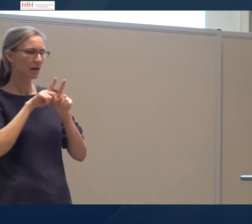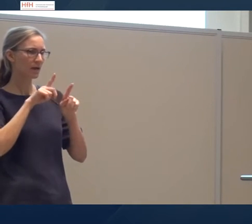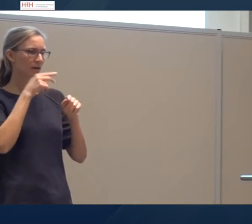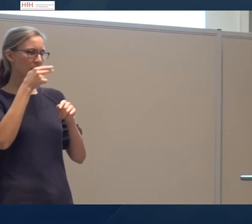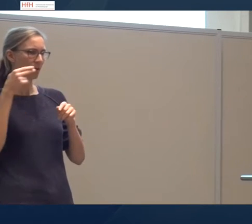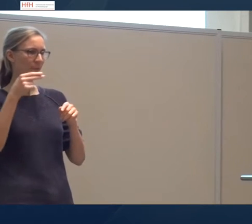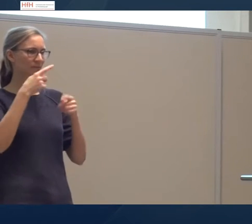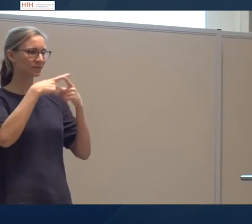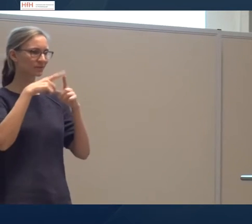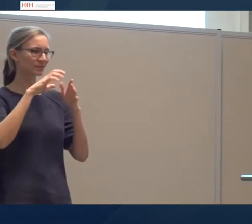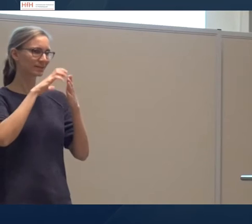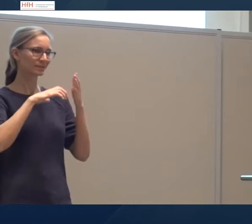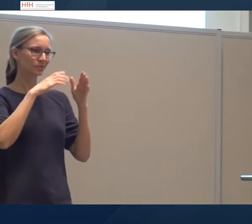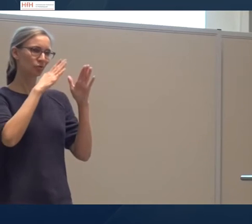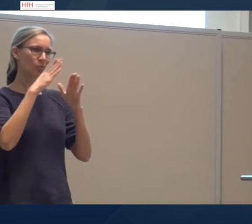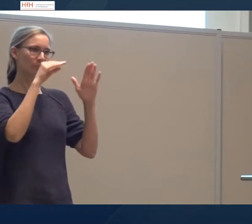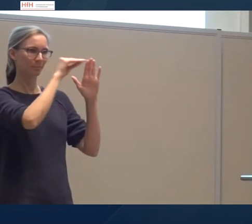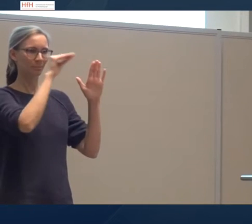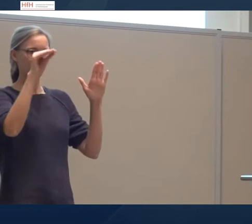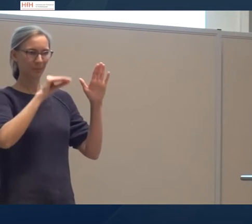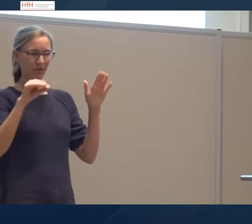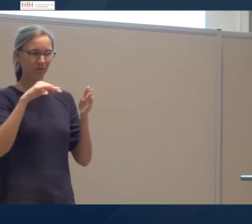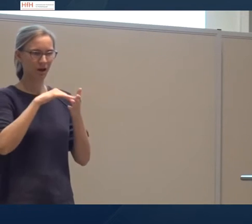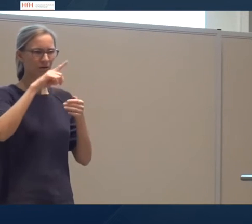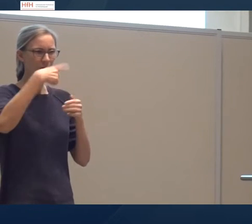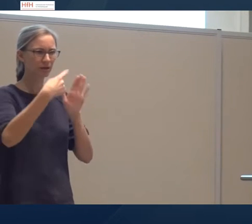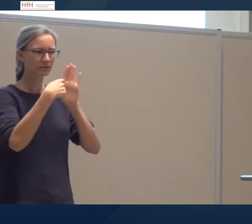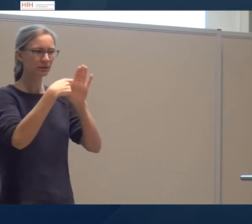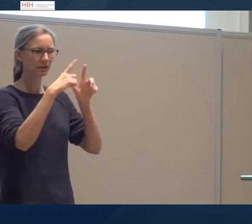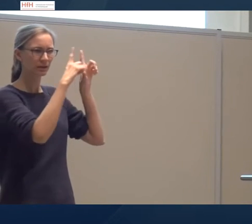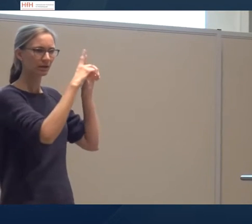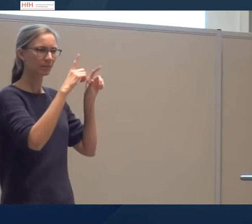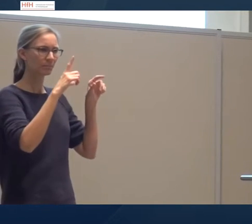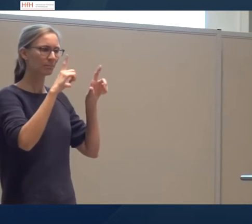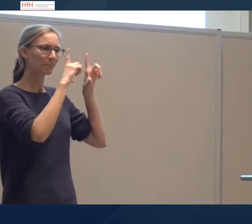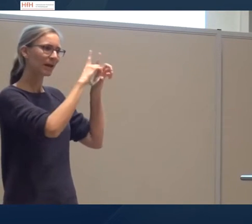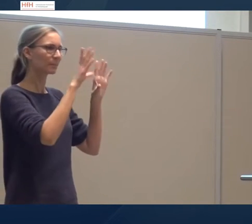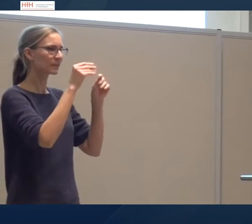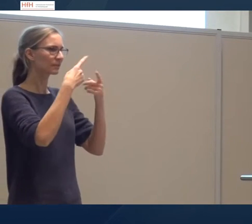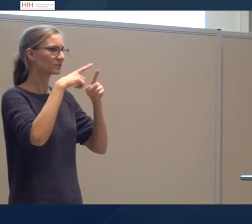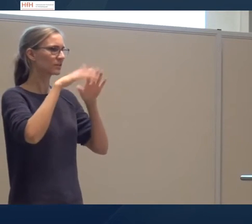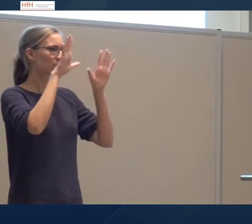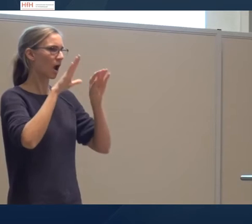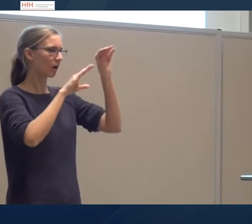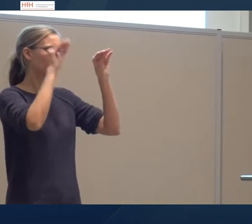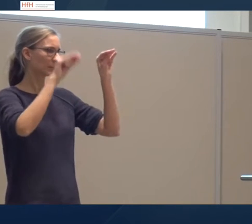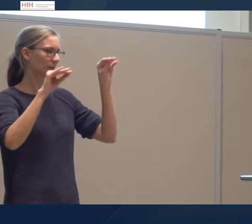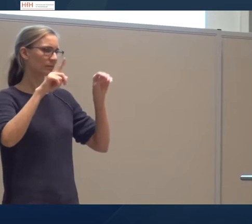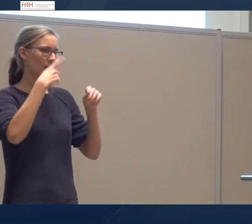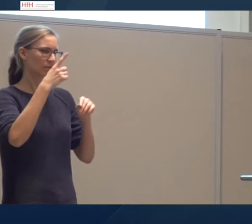3 oder 4, in einer anderen Kategorie nicht. Das sieht man dann dargestellt mit den Farben hier